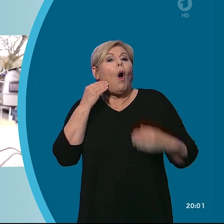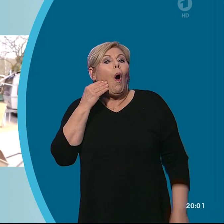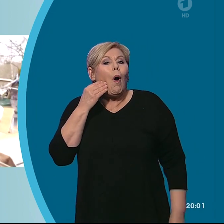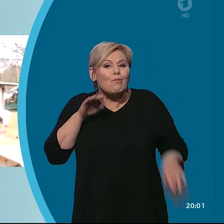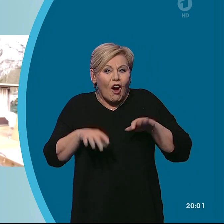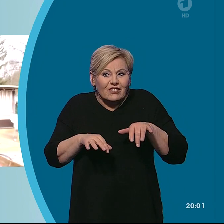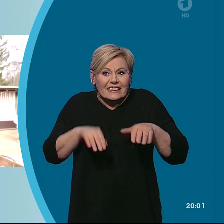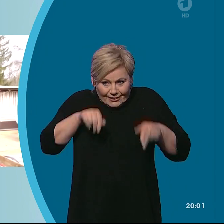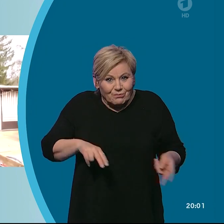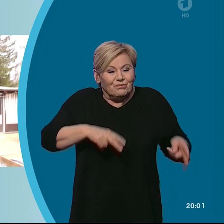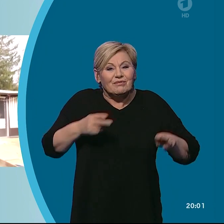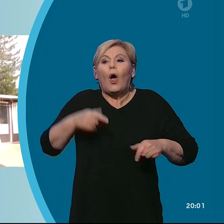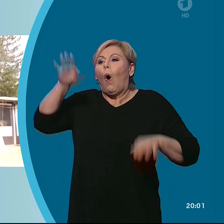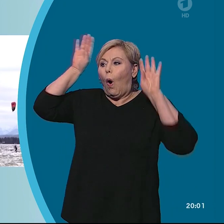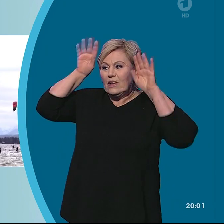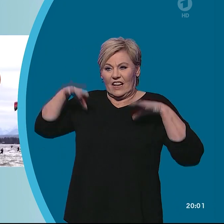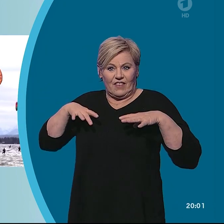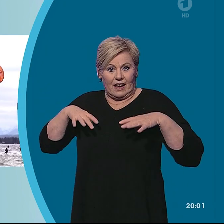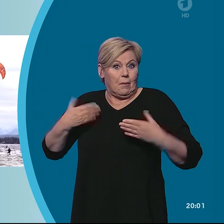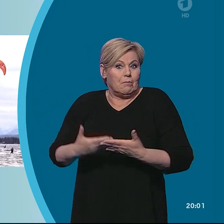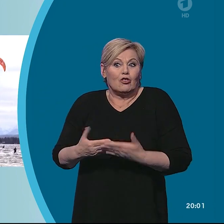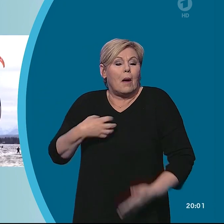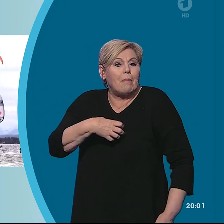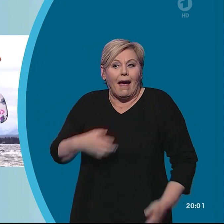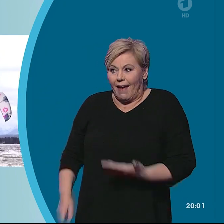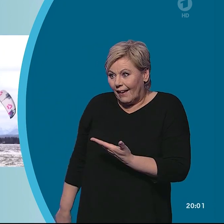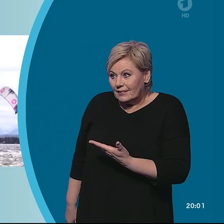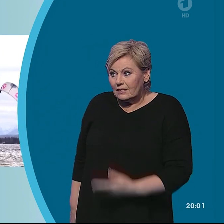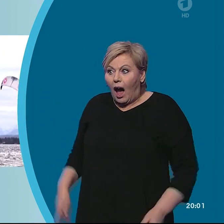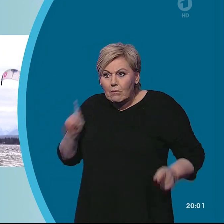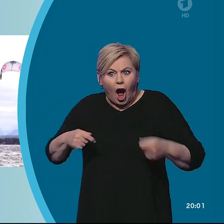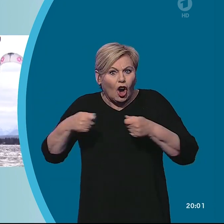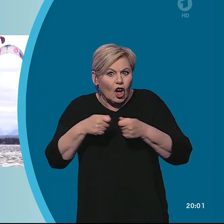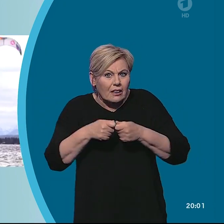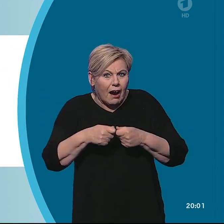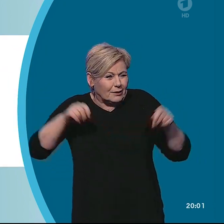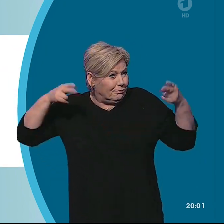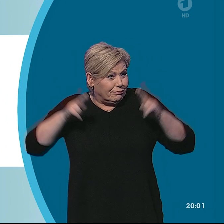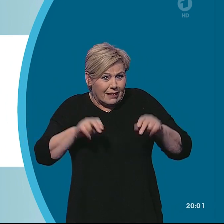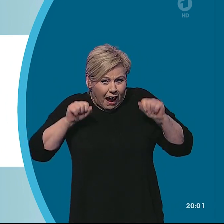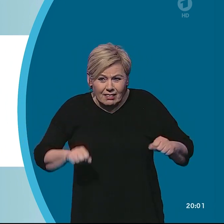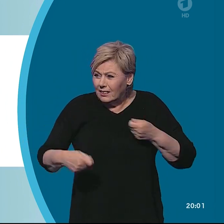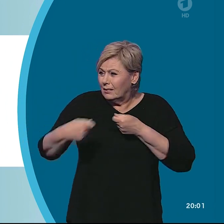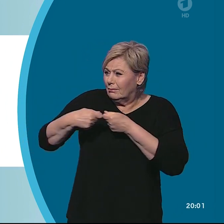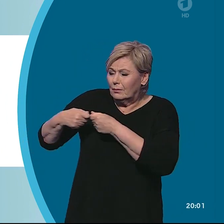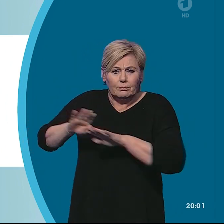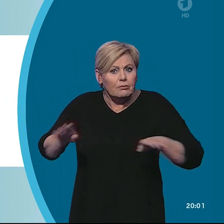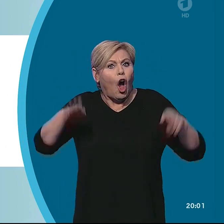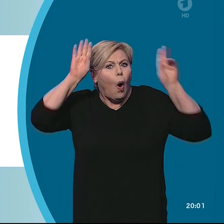in die Osterferien, wie etwa hier in Bayern. Doch lassen sich Kontakte vermeiden? Ohne offizielle Osterruhe? Bei